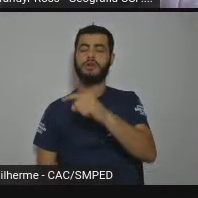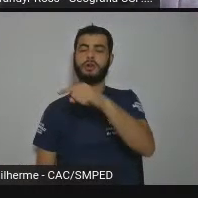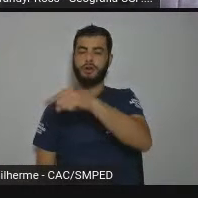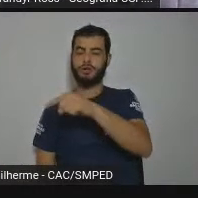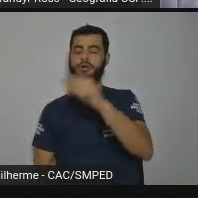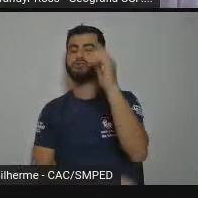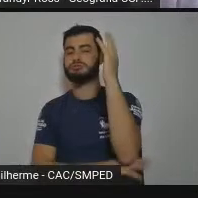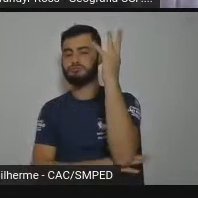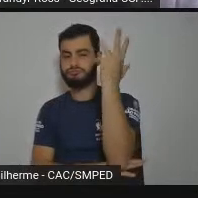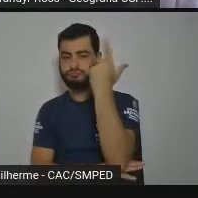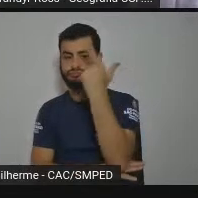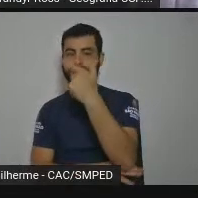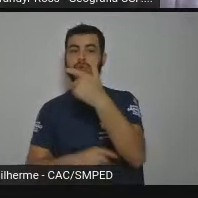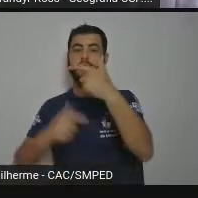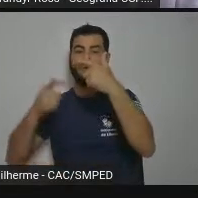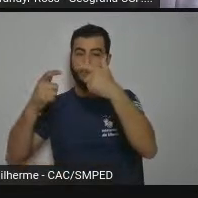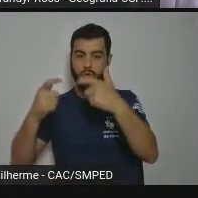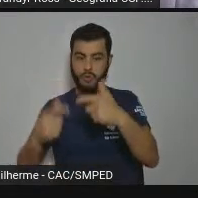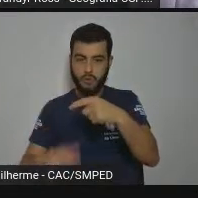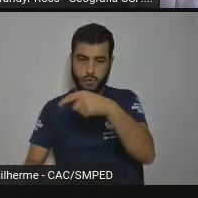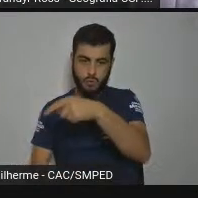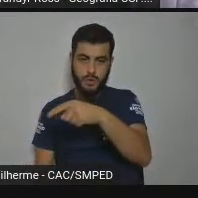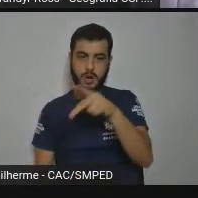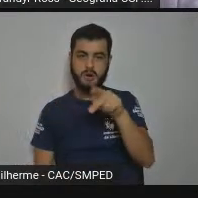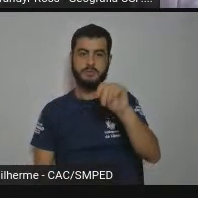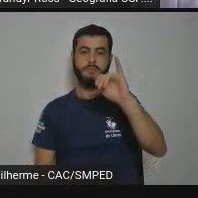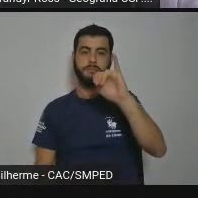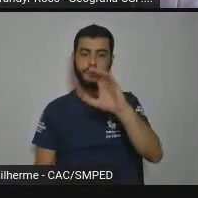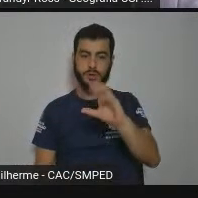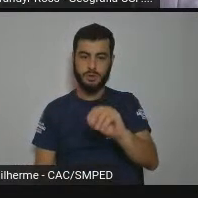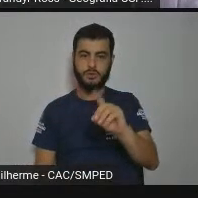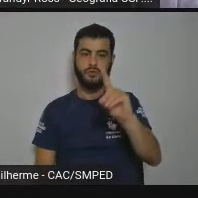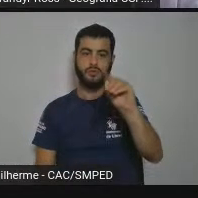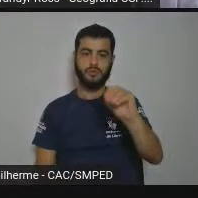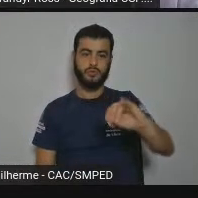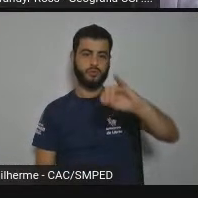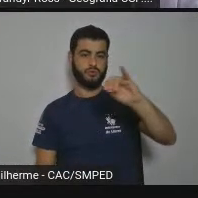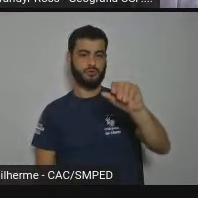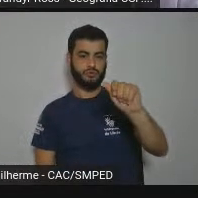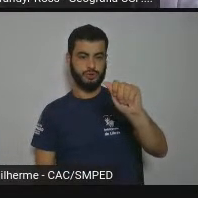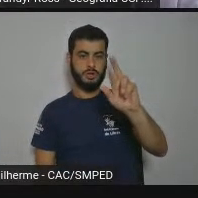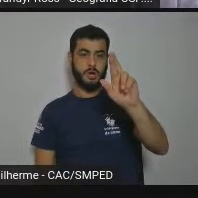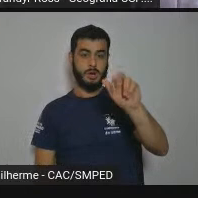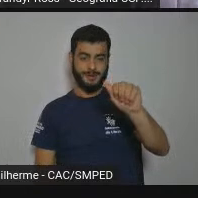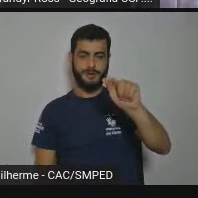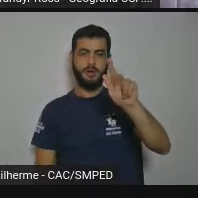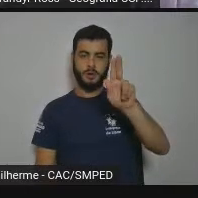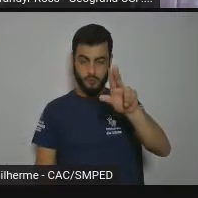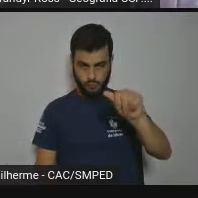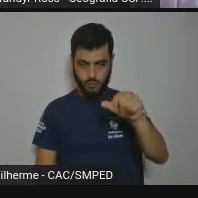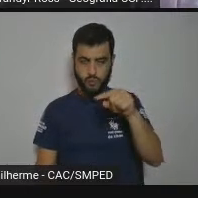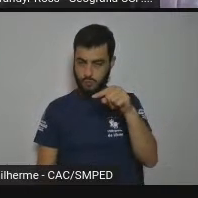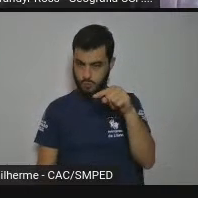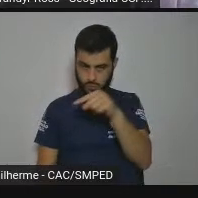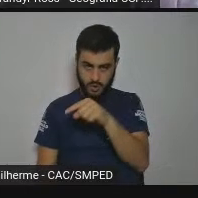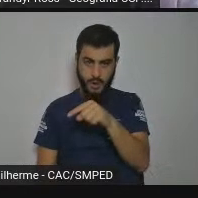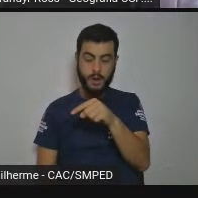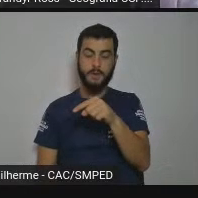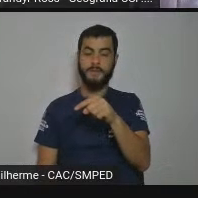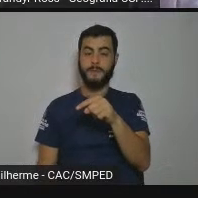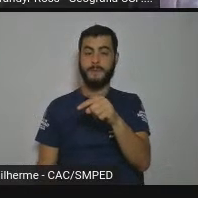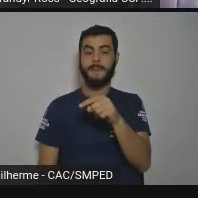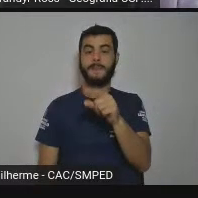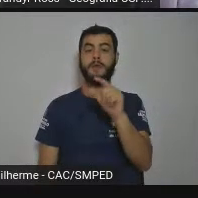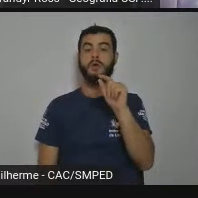Jaraguá, ela vai sendo ameaçada pela penetração das áreas urbanas que vão